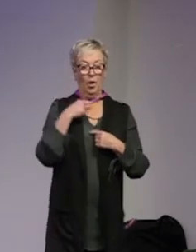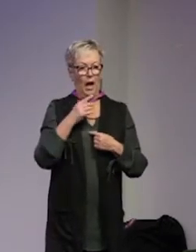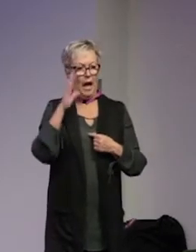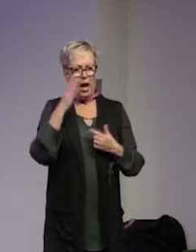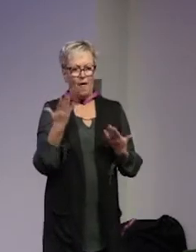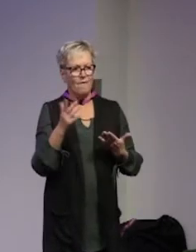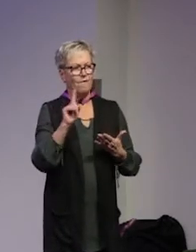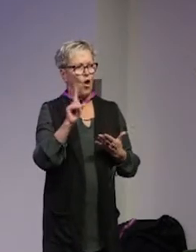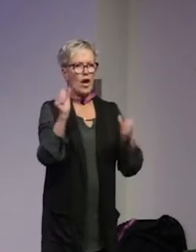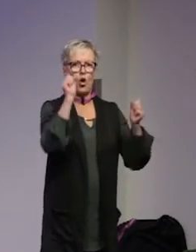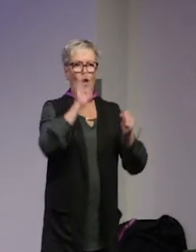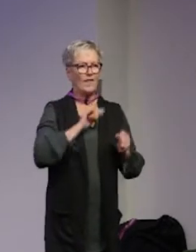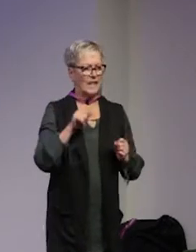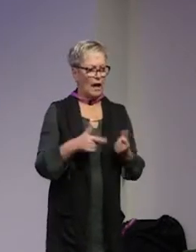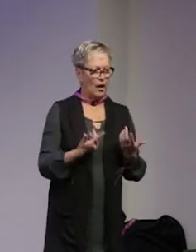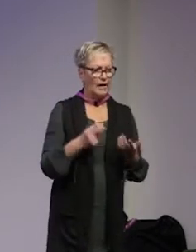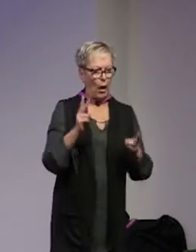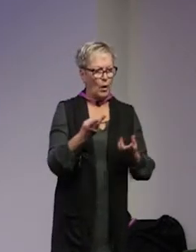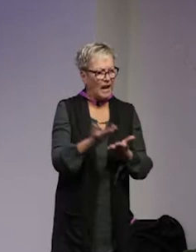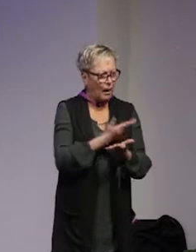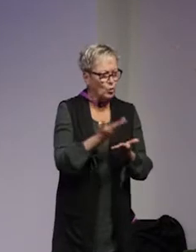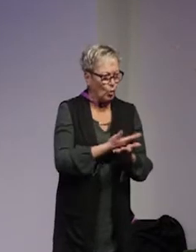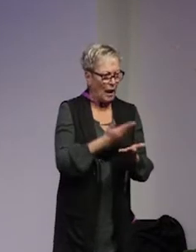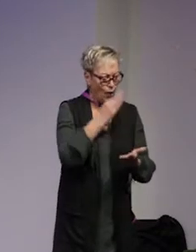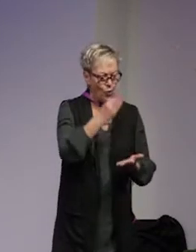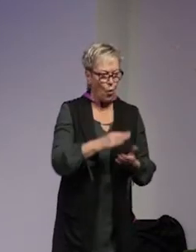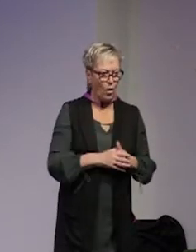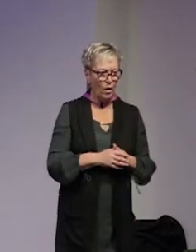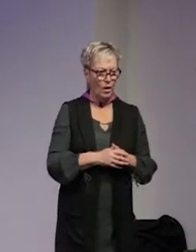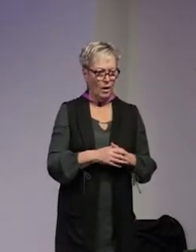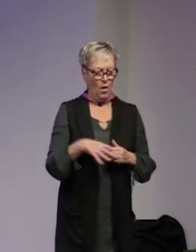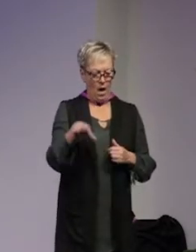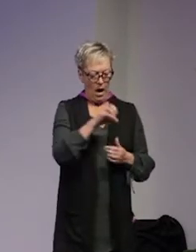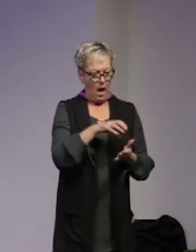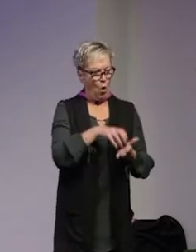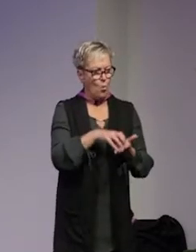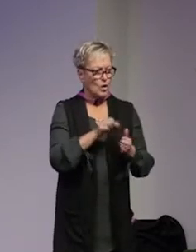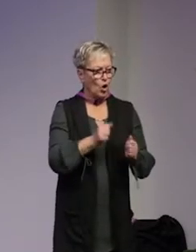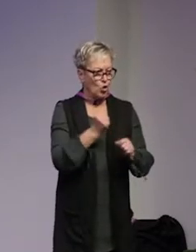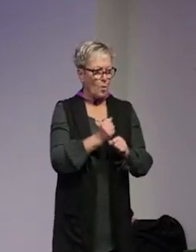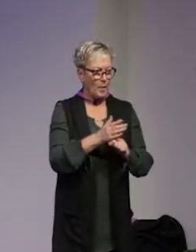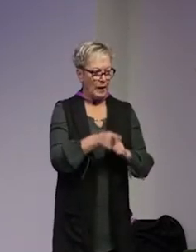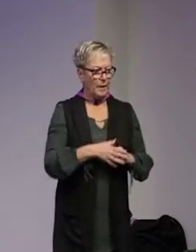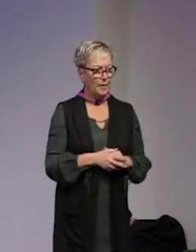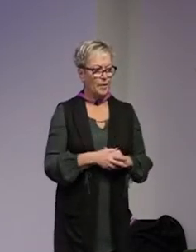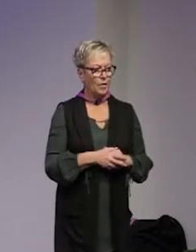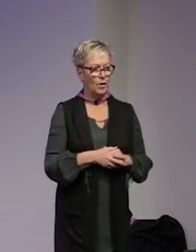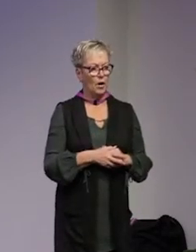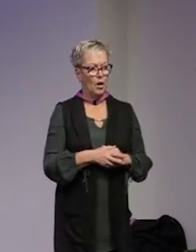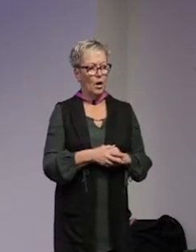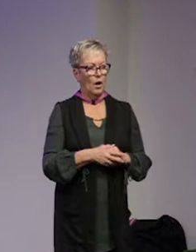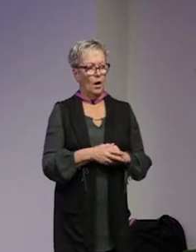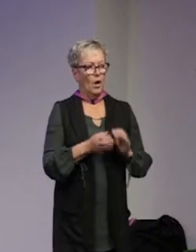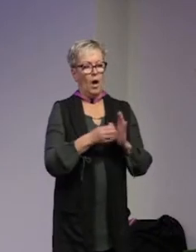hej, vad är Norrland i det här? det här är ju en nationell fråga och alla kommuner ska arbeta med det så en full dag det så